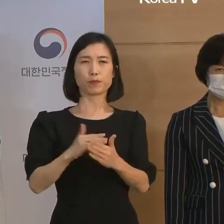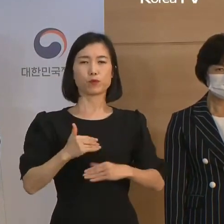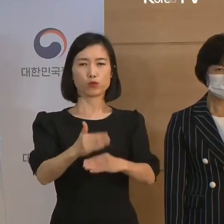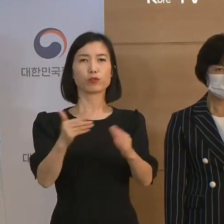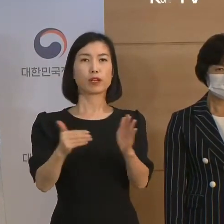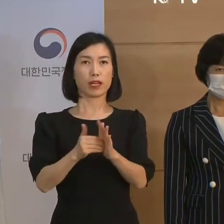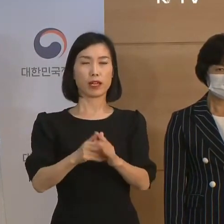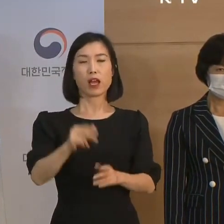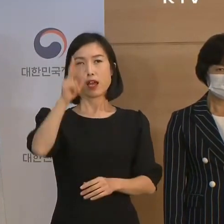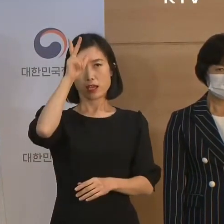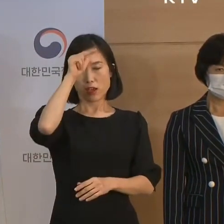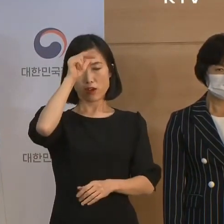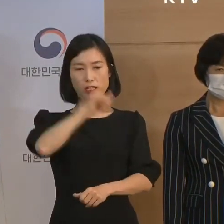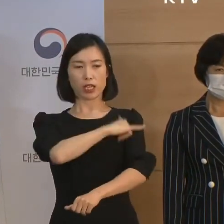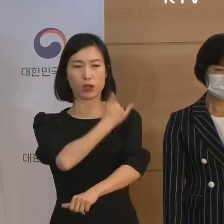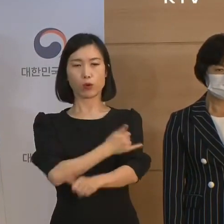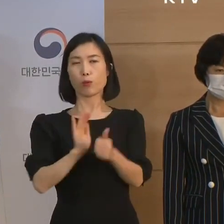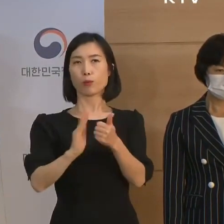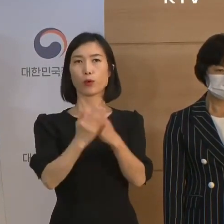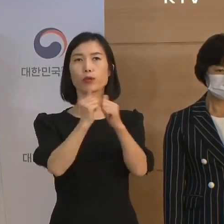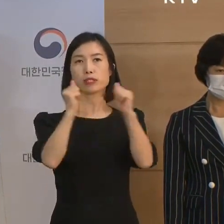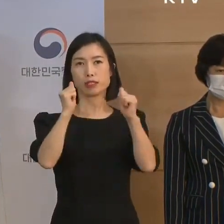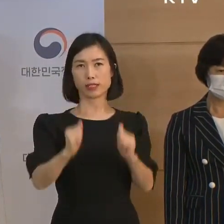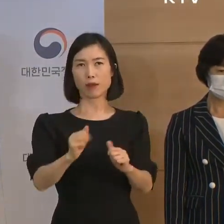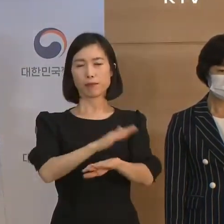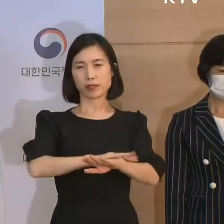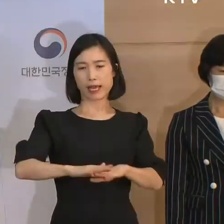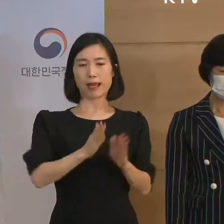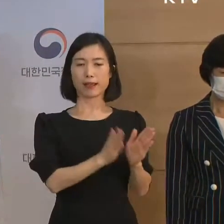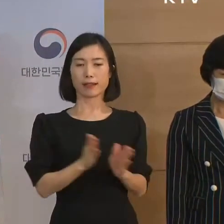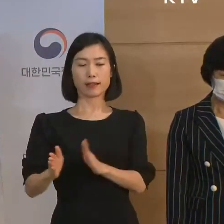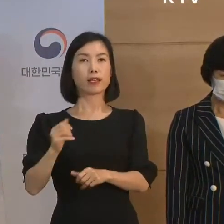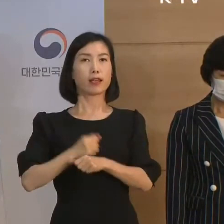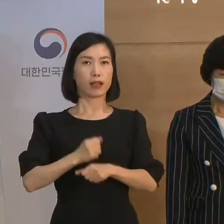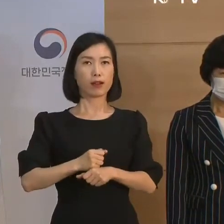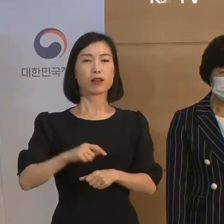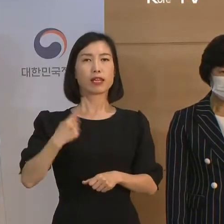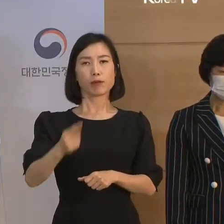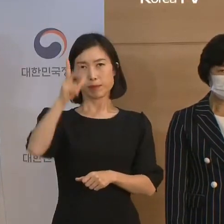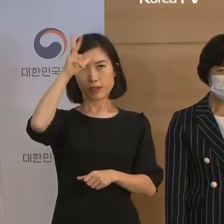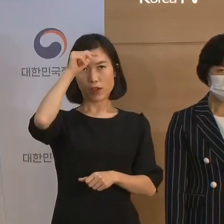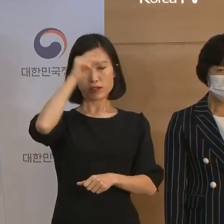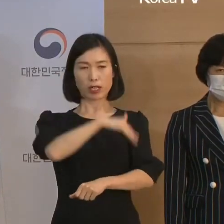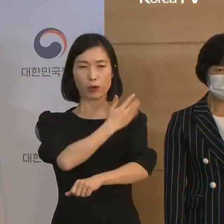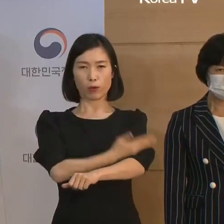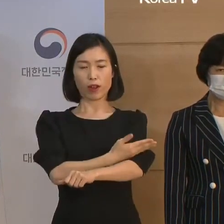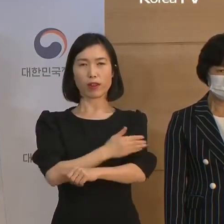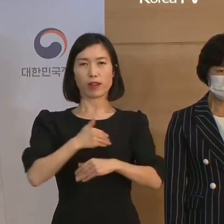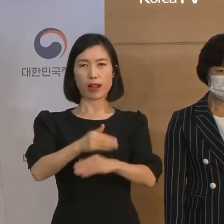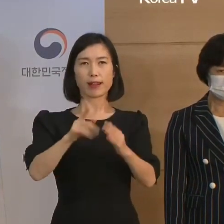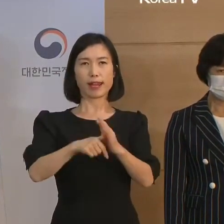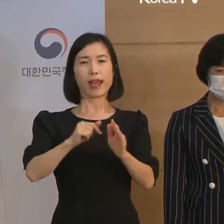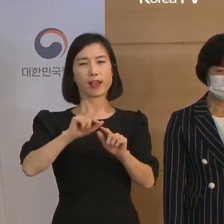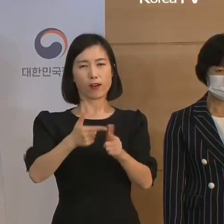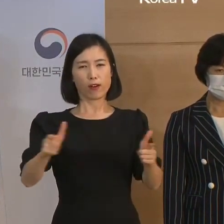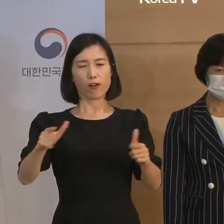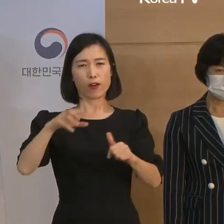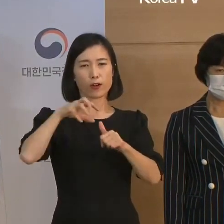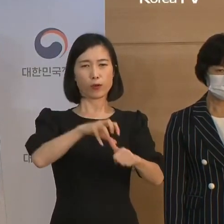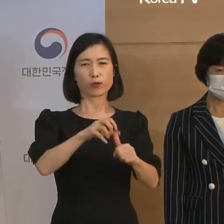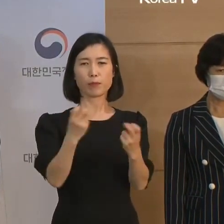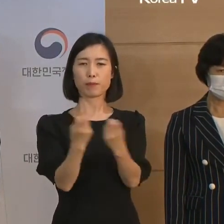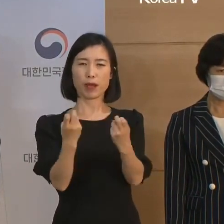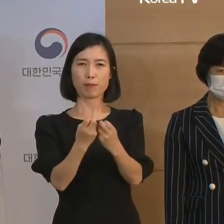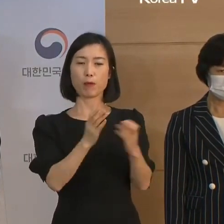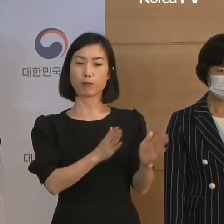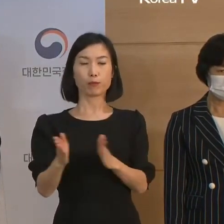경찰의 인권보호 시스템을 체계적으로 정비하고 경찰권 행사에 대한 다양한 통제장치를